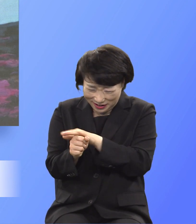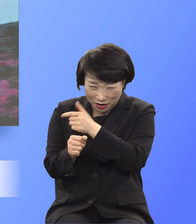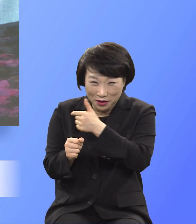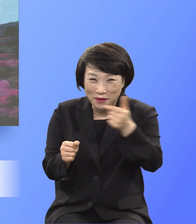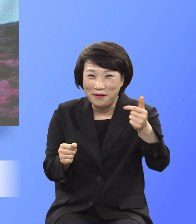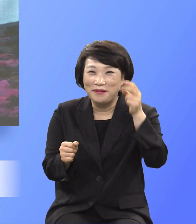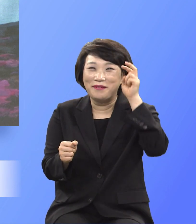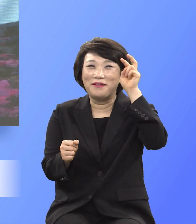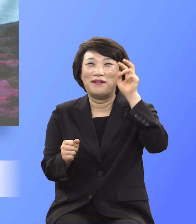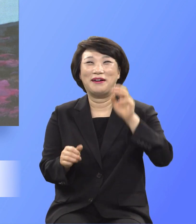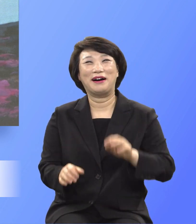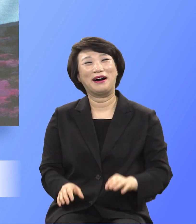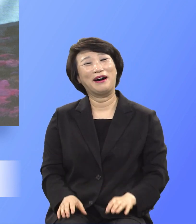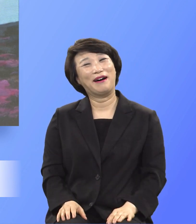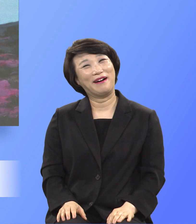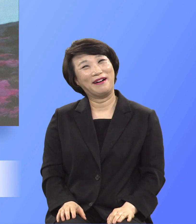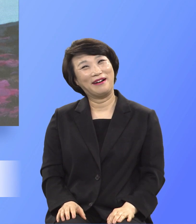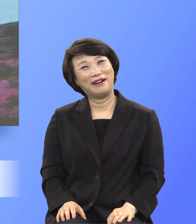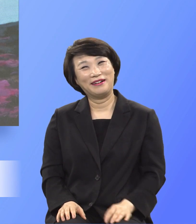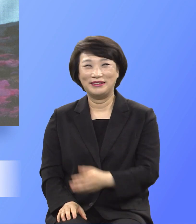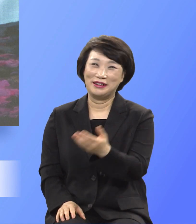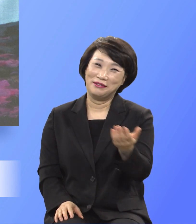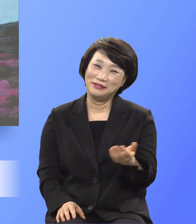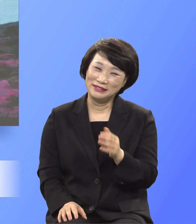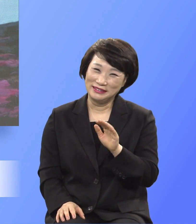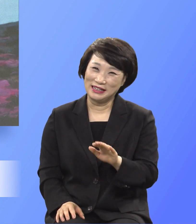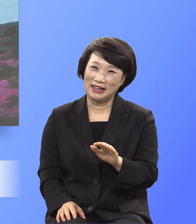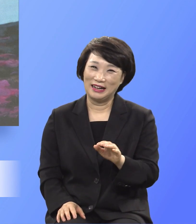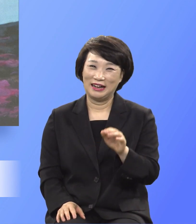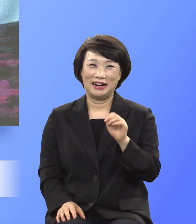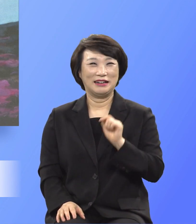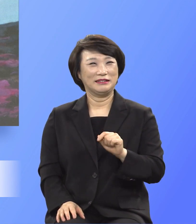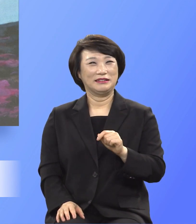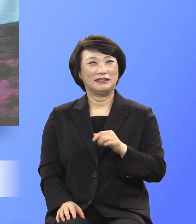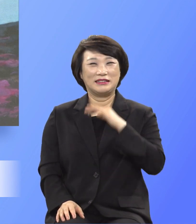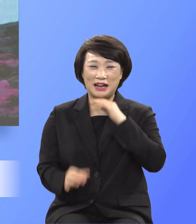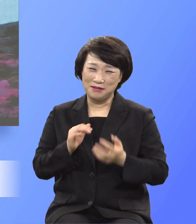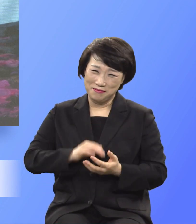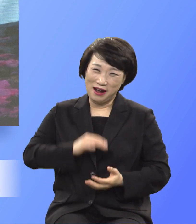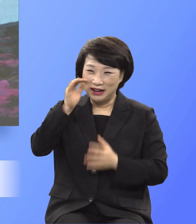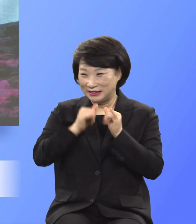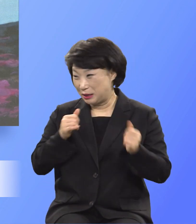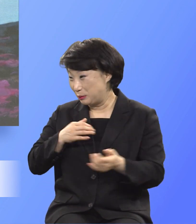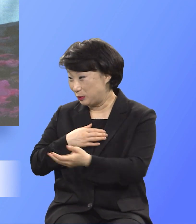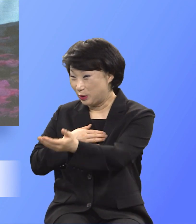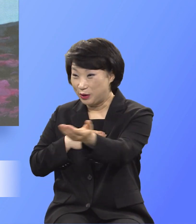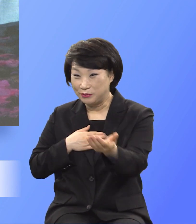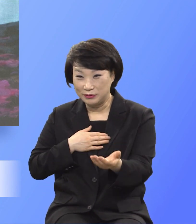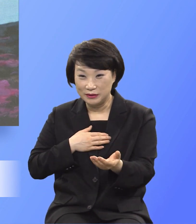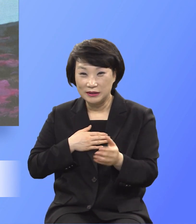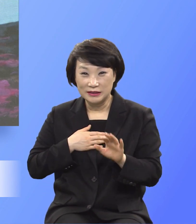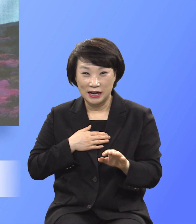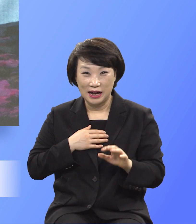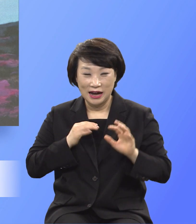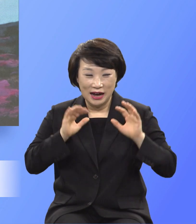이건 나이 많은 분들이 아이를 기다리다